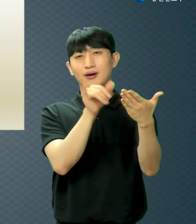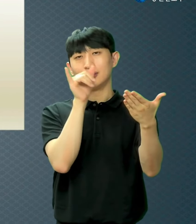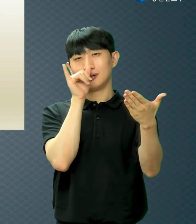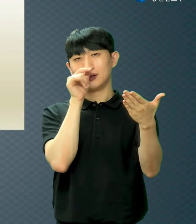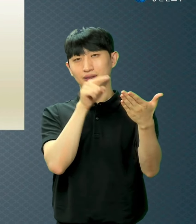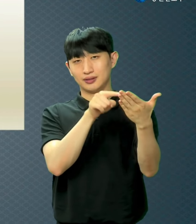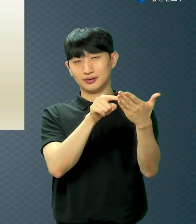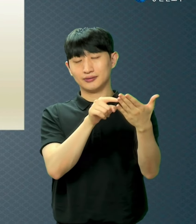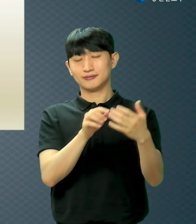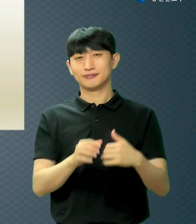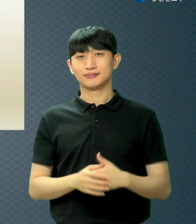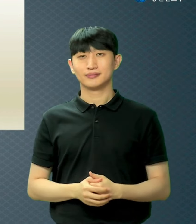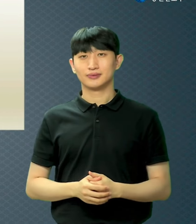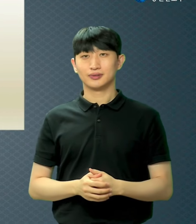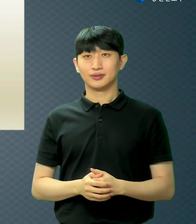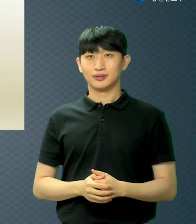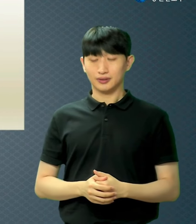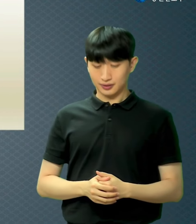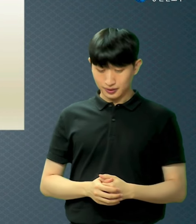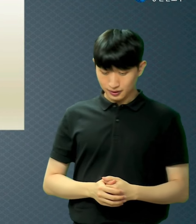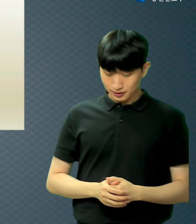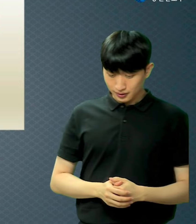약속들이 있어요